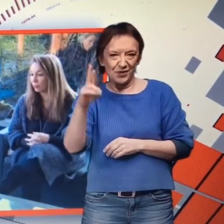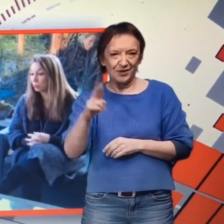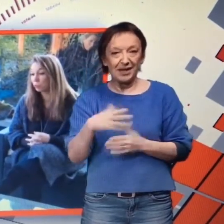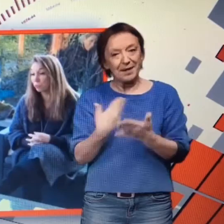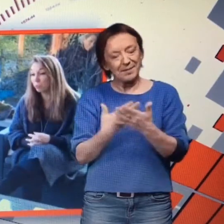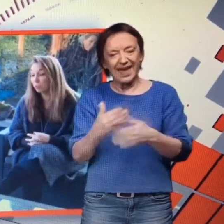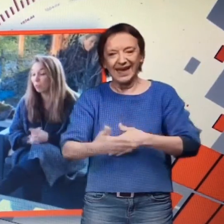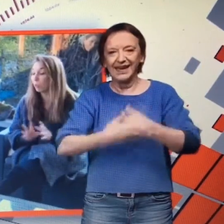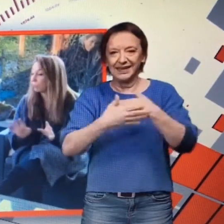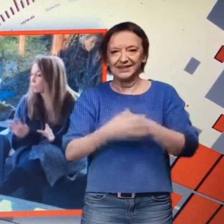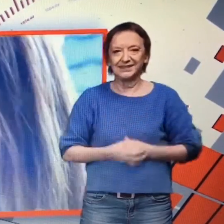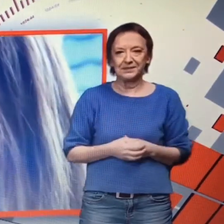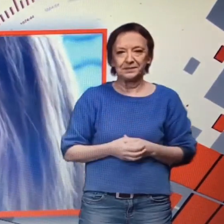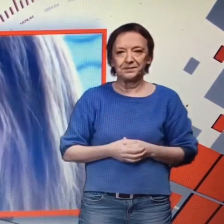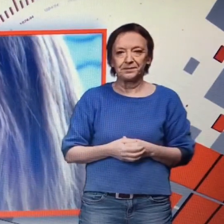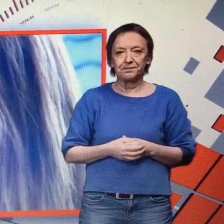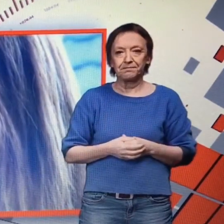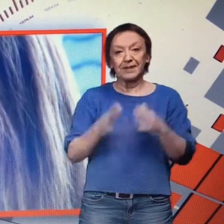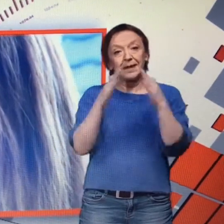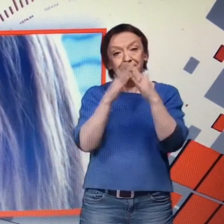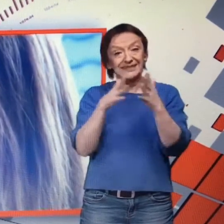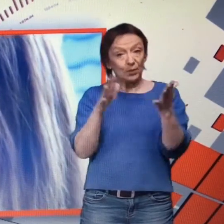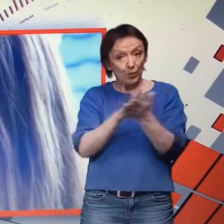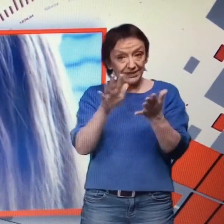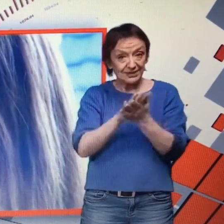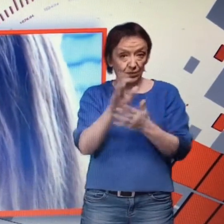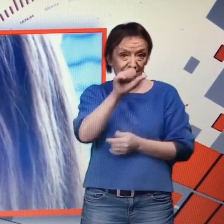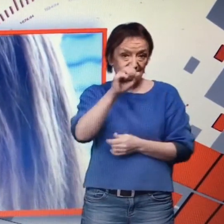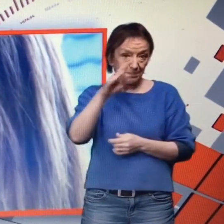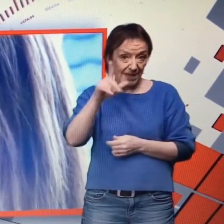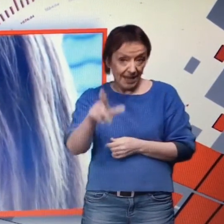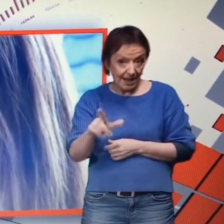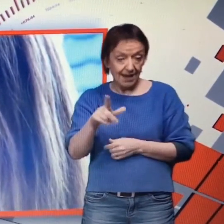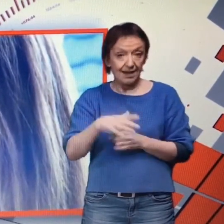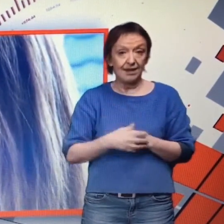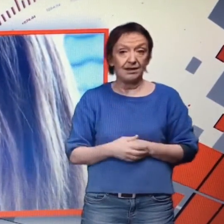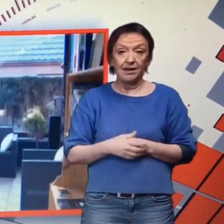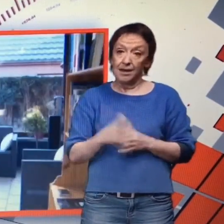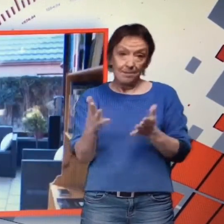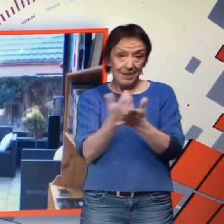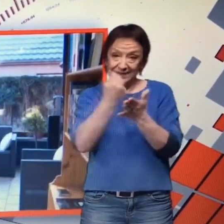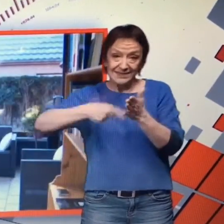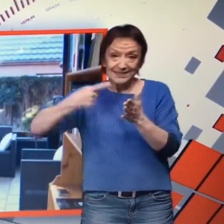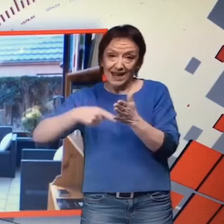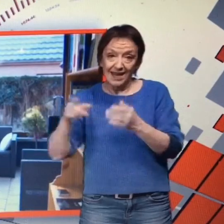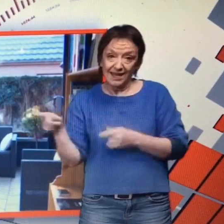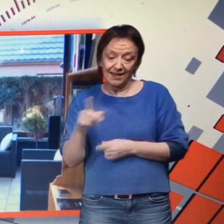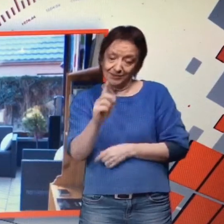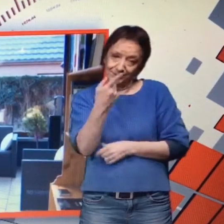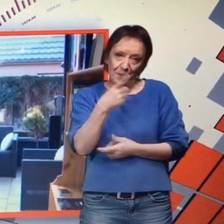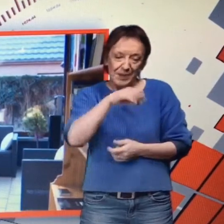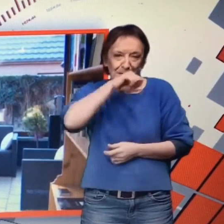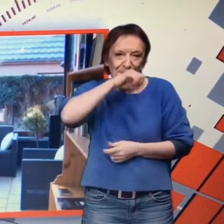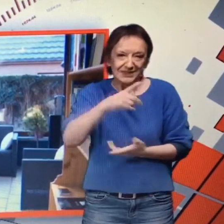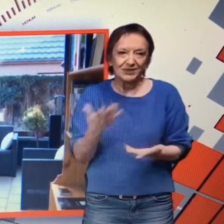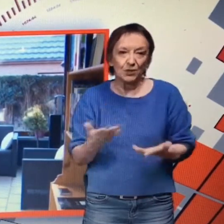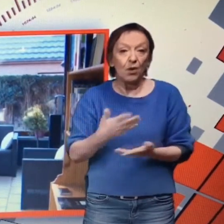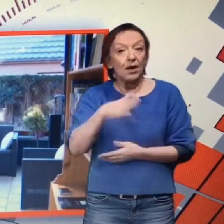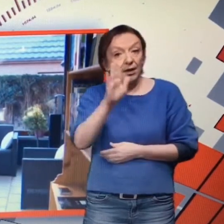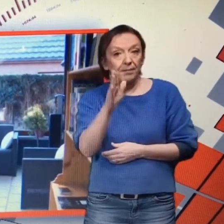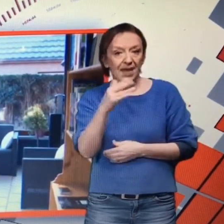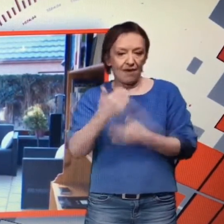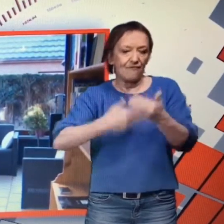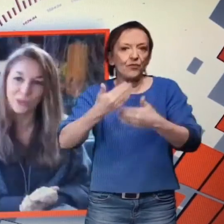La maison d'édition Le Chat et Lé est une SBL. Sandra n'en vit pas, c'est avant tout une passion. Mais il faut bien sûr des fonds pour